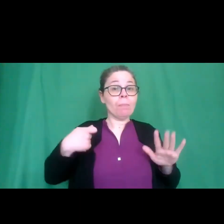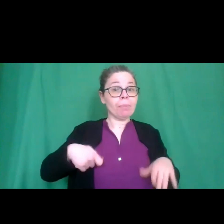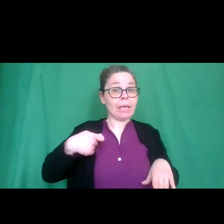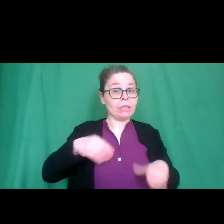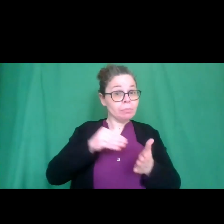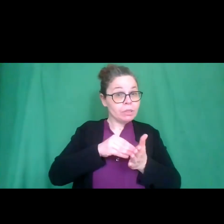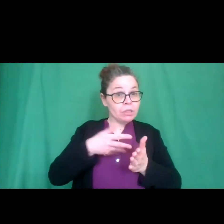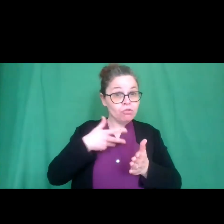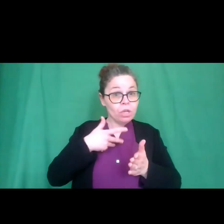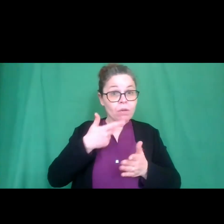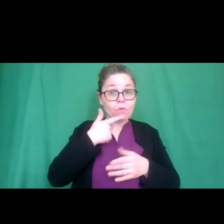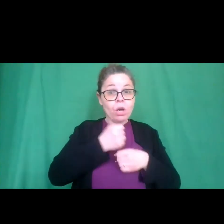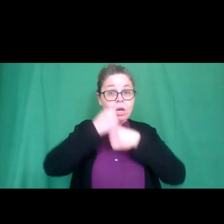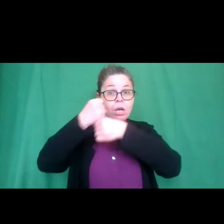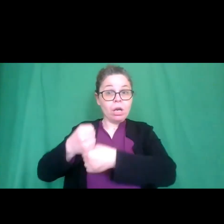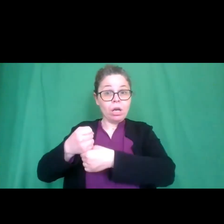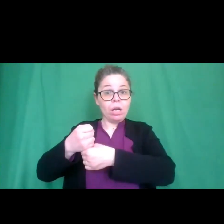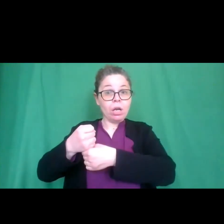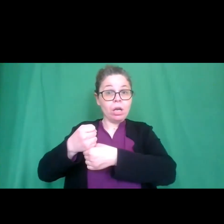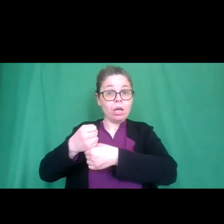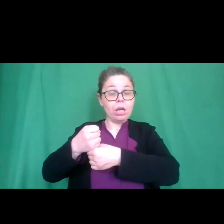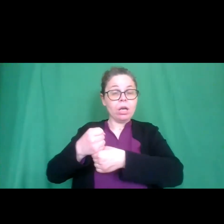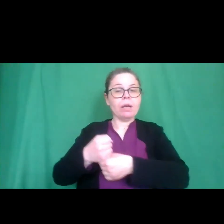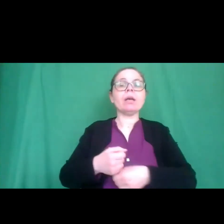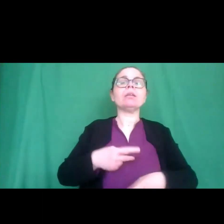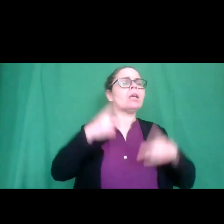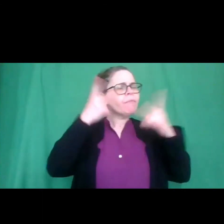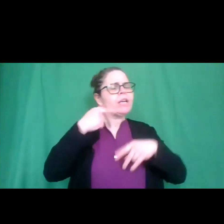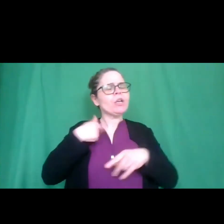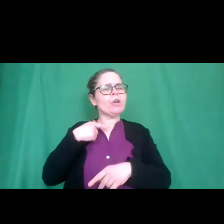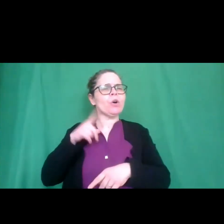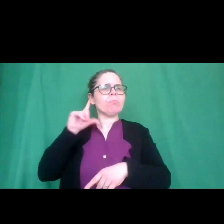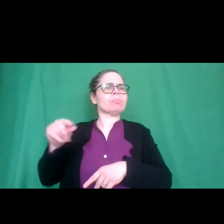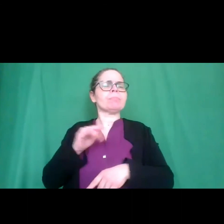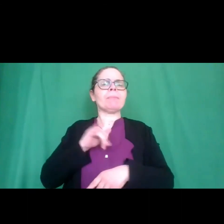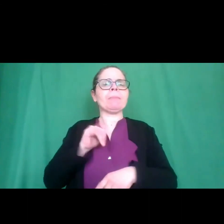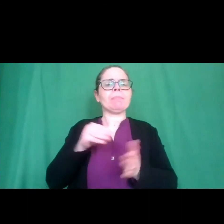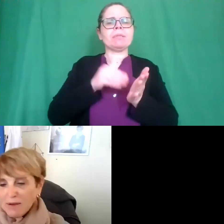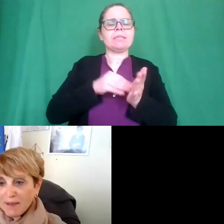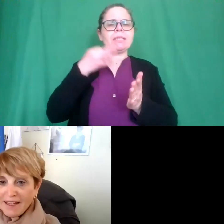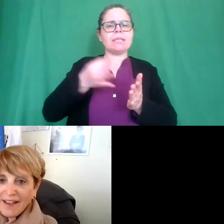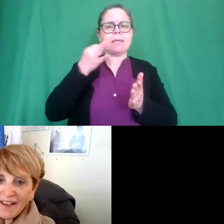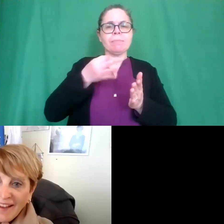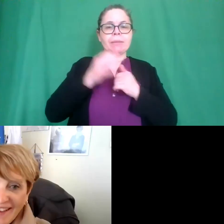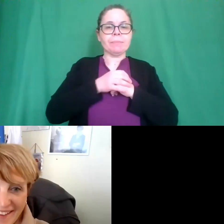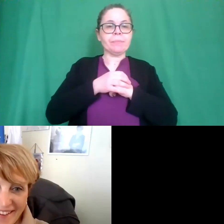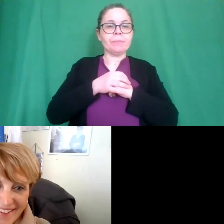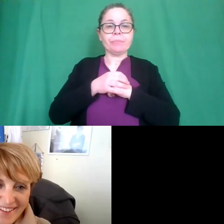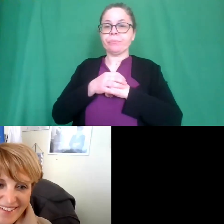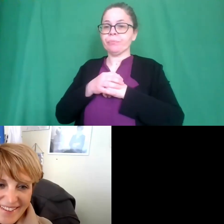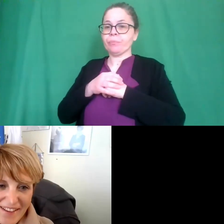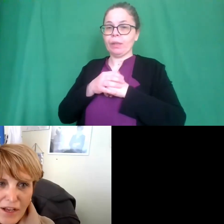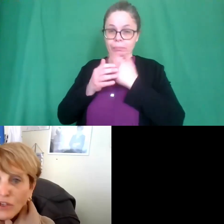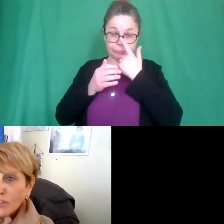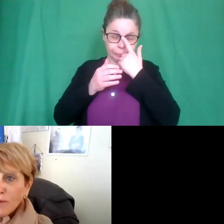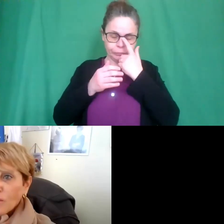ancora lascio a te la parola alla fine non sono mai andata via eh non ti vedo scusami scusami ma